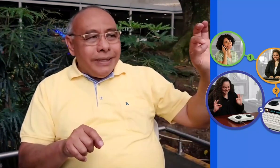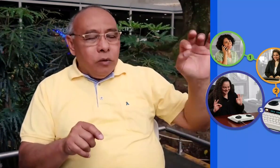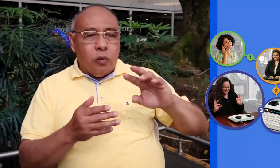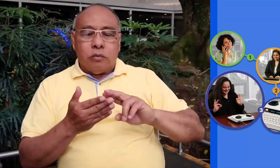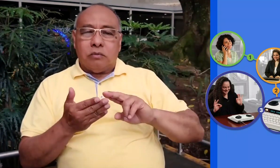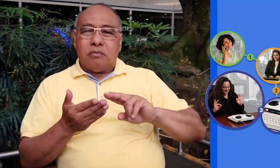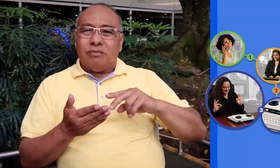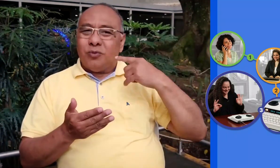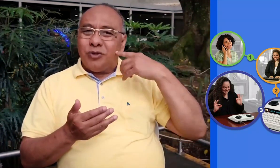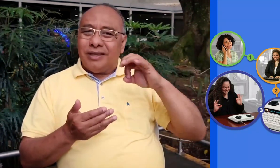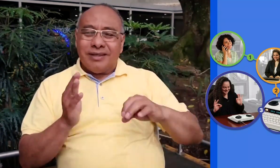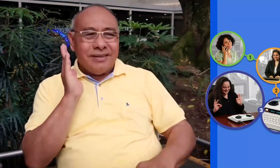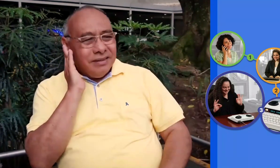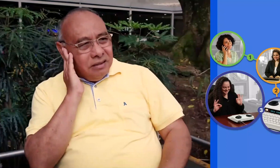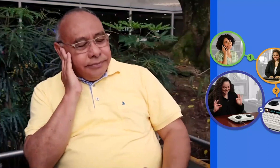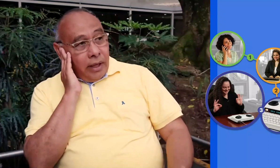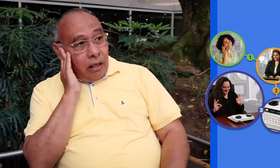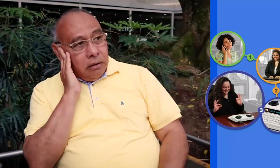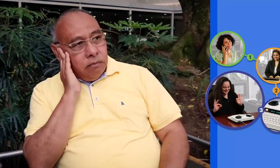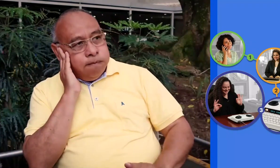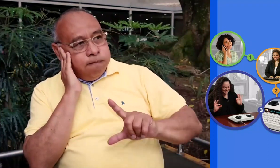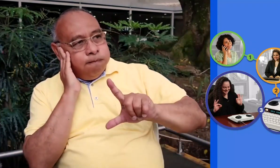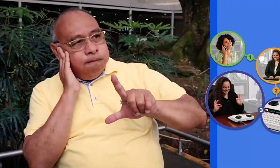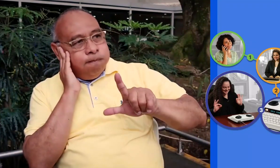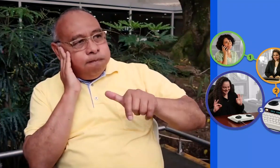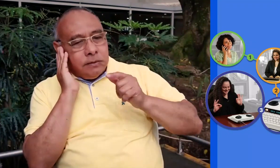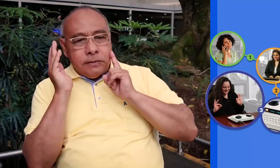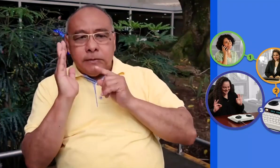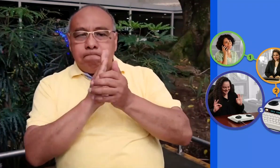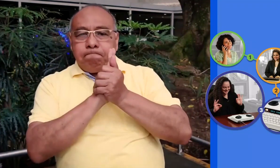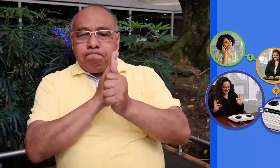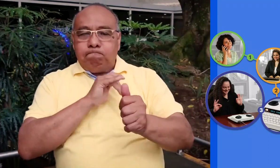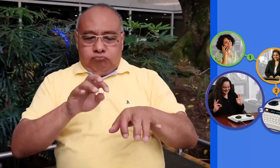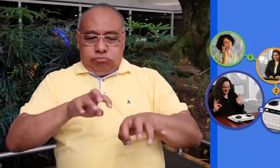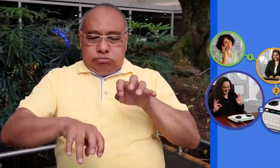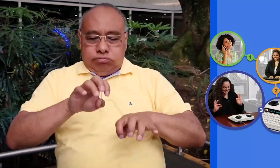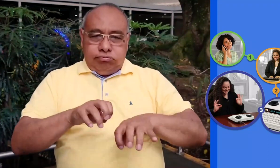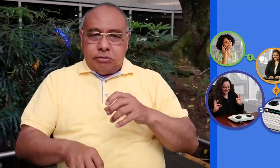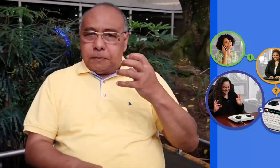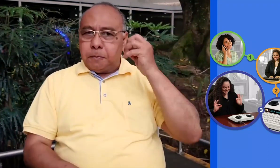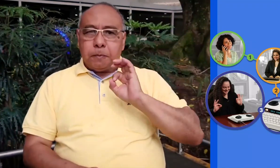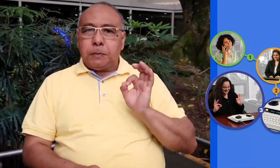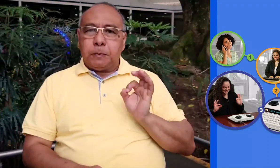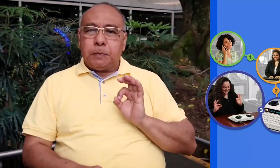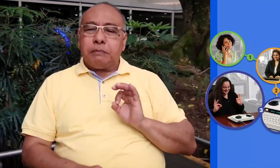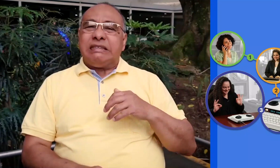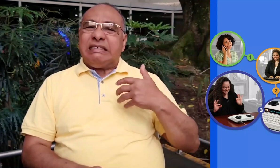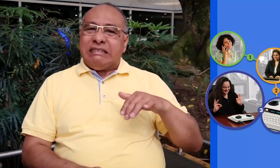solicitaba un momento mientras llegaba el mensaje, pero la persona oyente tenía que esperar mucho tiempo porque las personas